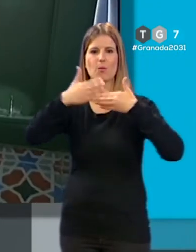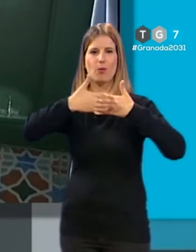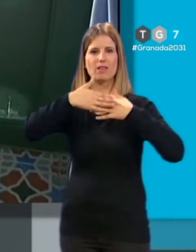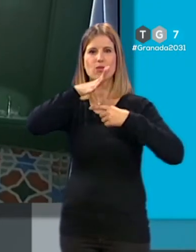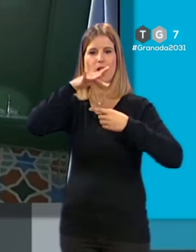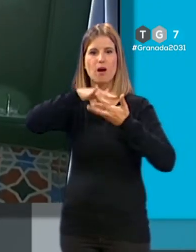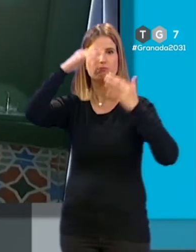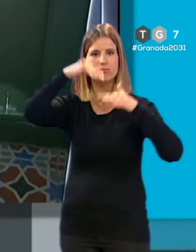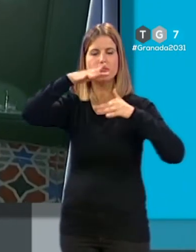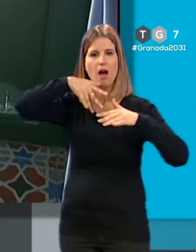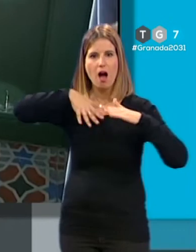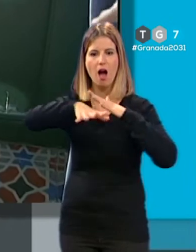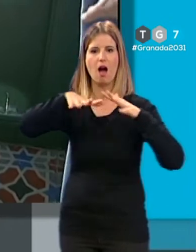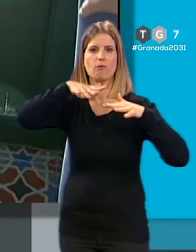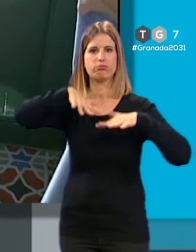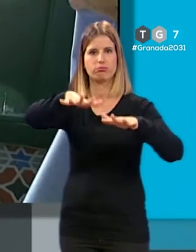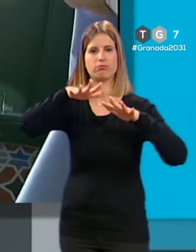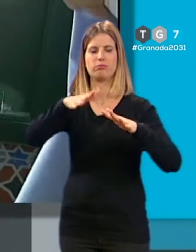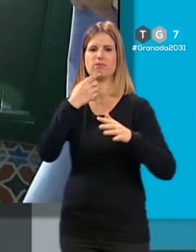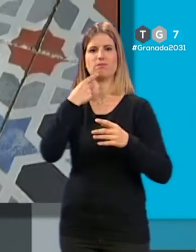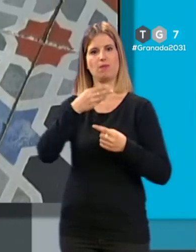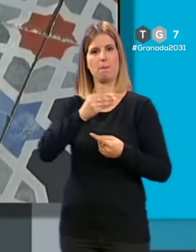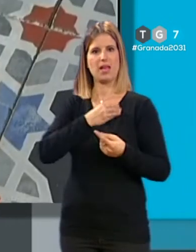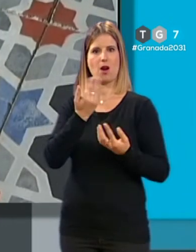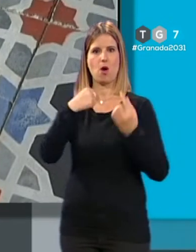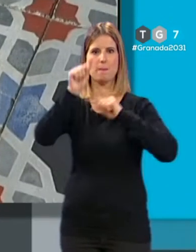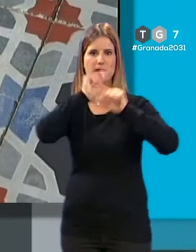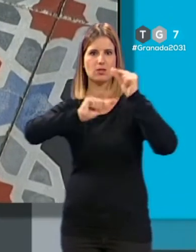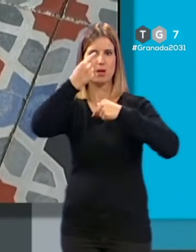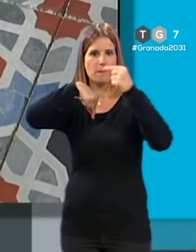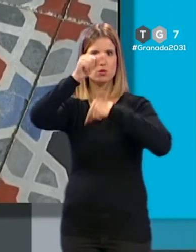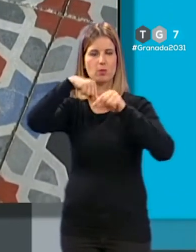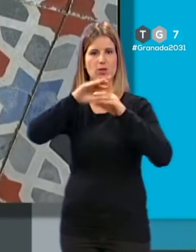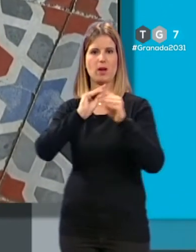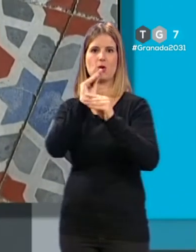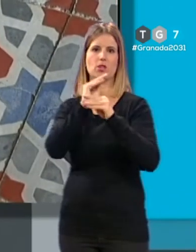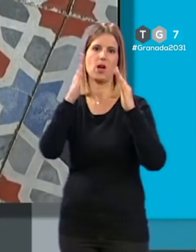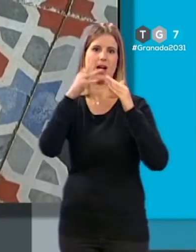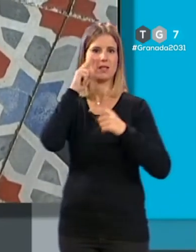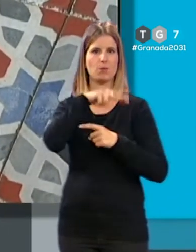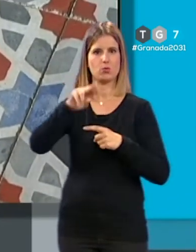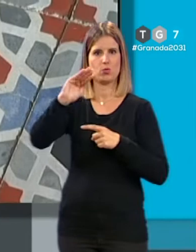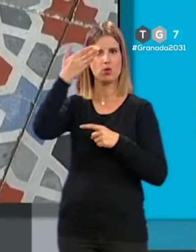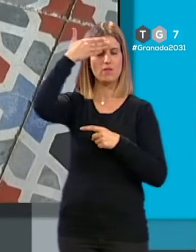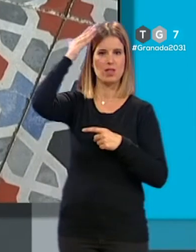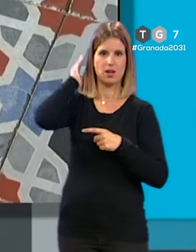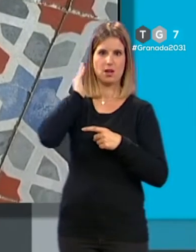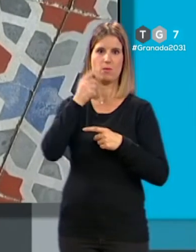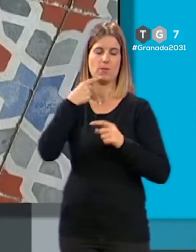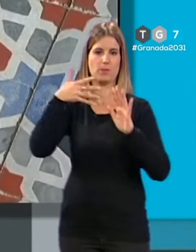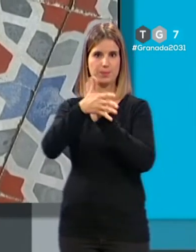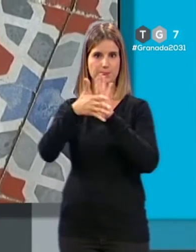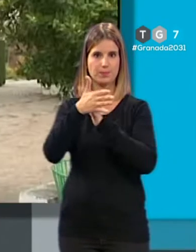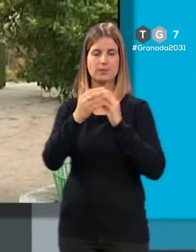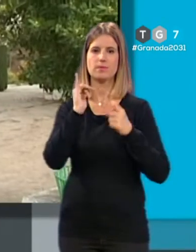por lo que ha reprochado que no exista una partida presupuestaria del consistorio para la conservación de la casa-museo de Federico García Lorca, según expone.